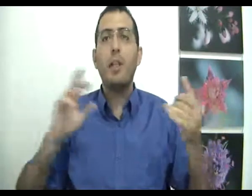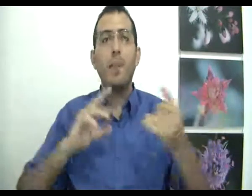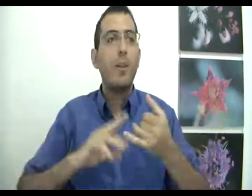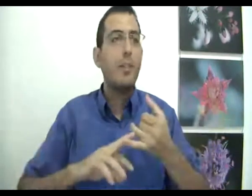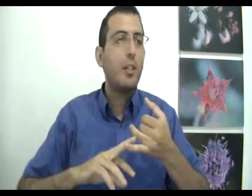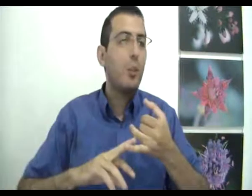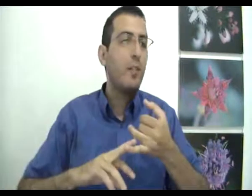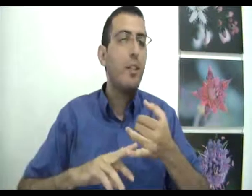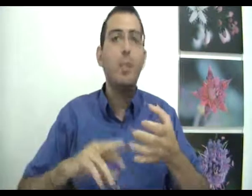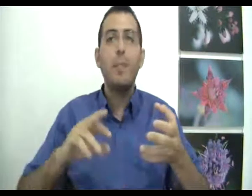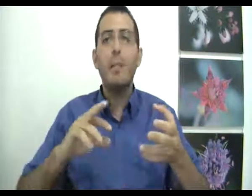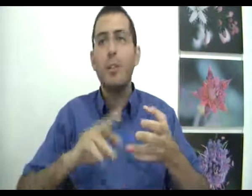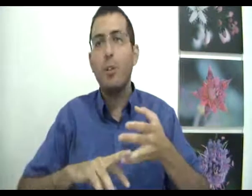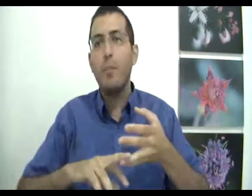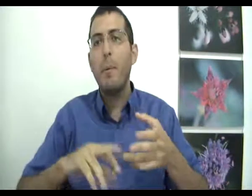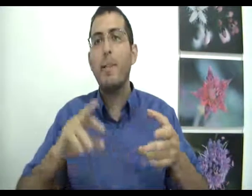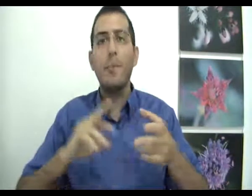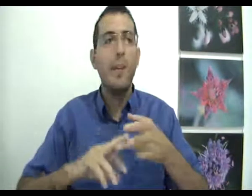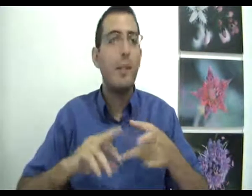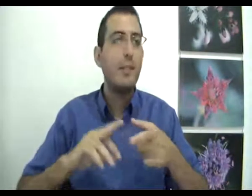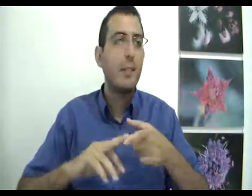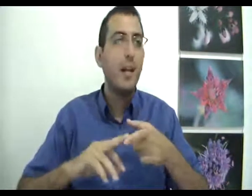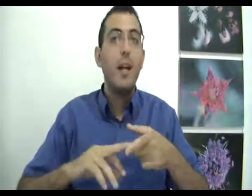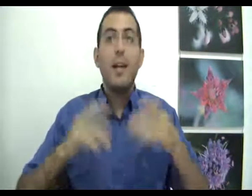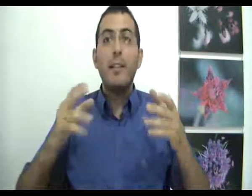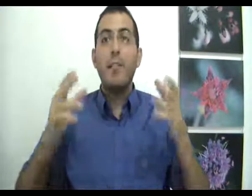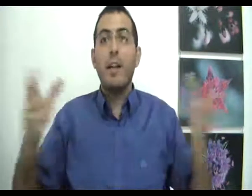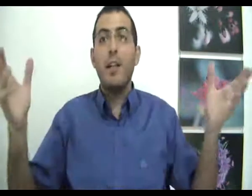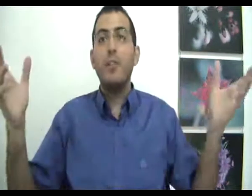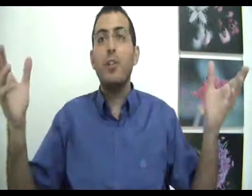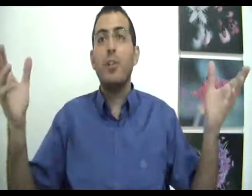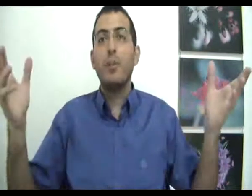כמה חיובי תחשוב, ולא משנה מה תחשוב, ובמה תאמין, ומה תעשה את העבר. אי אפשר לשנות.